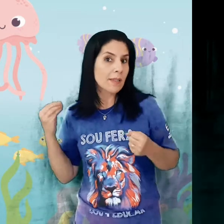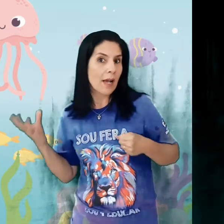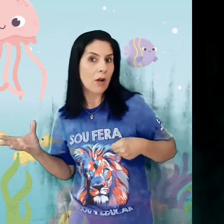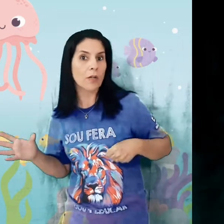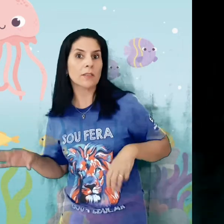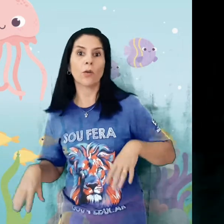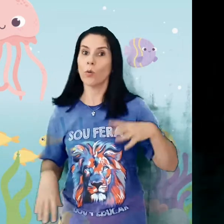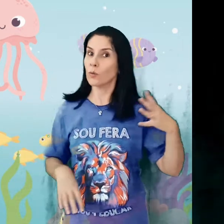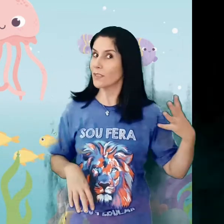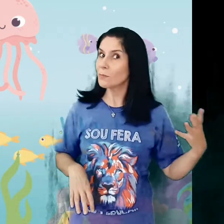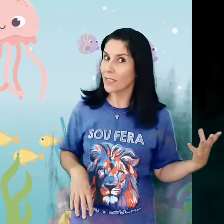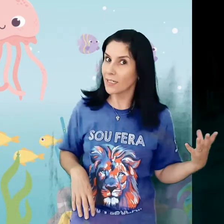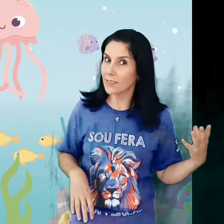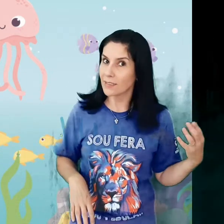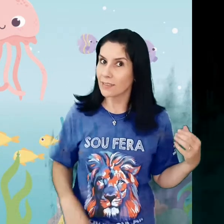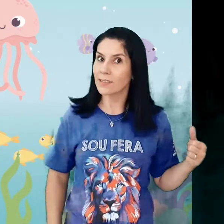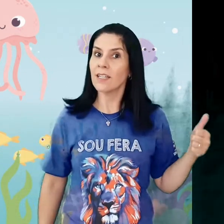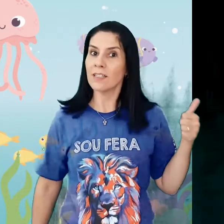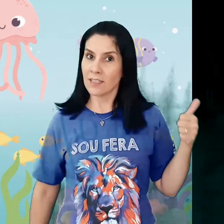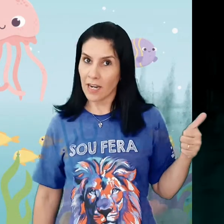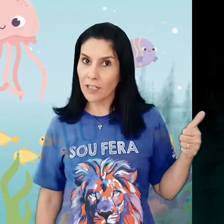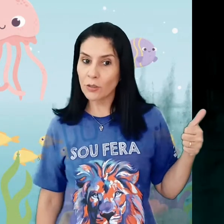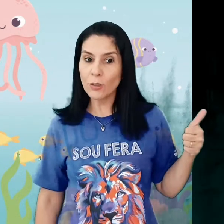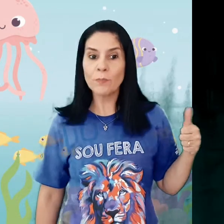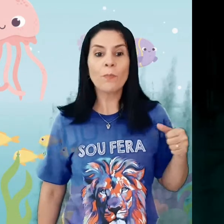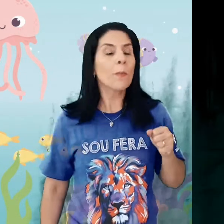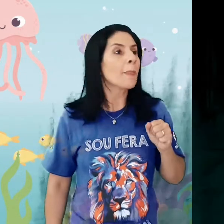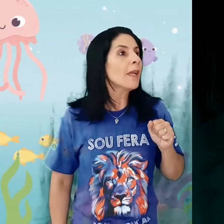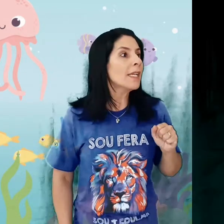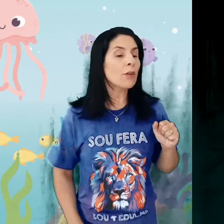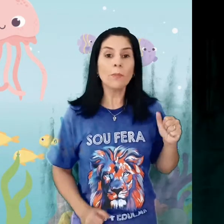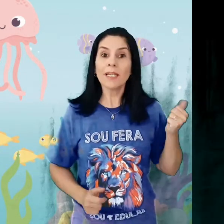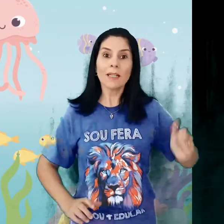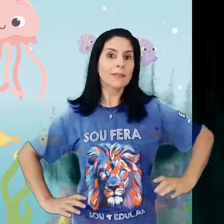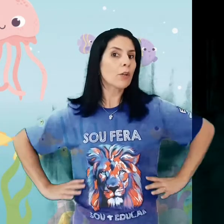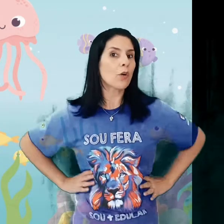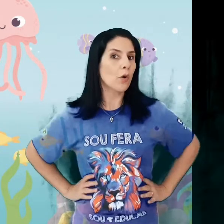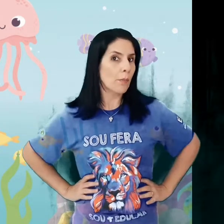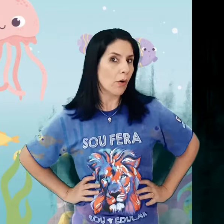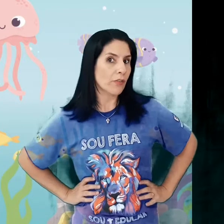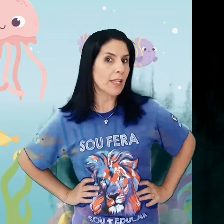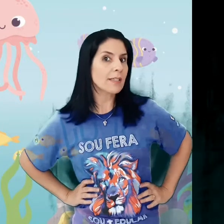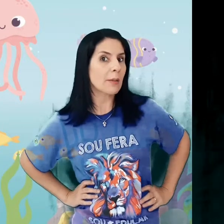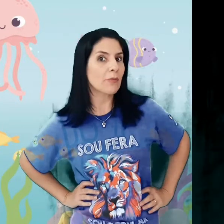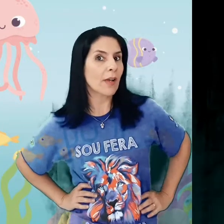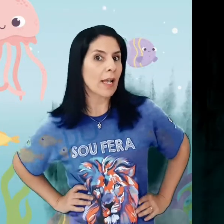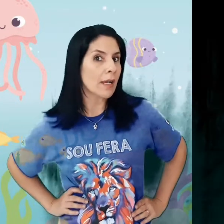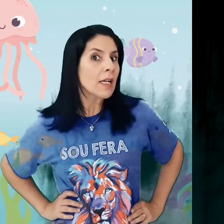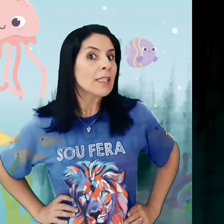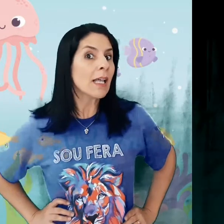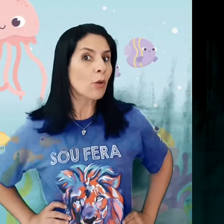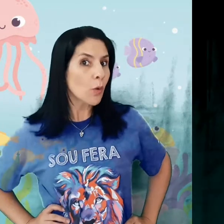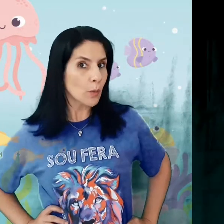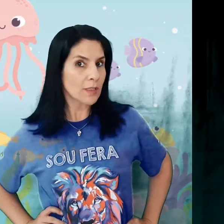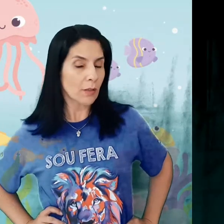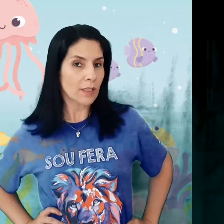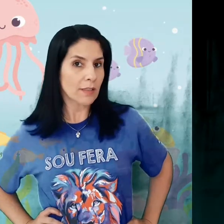algas, outras plantas, certo? E como que elas se locomovem? Quem sabe falar da locomoção das